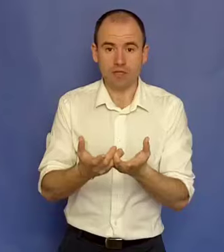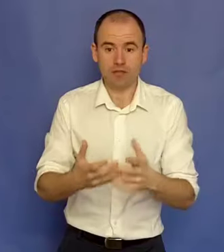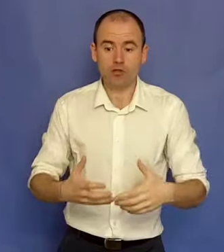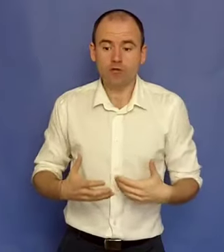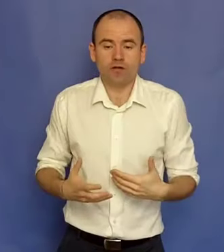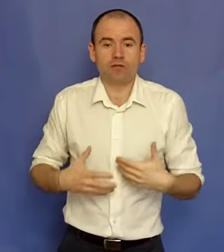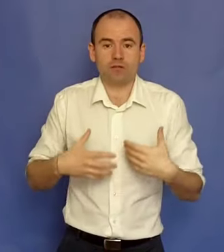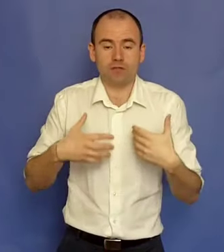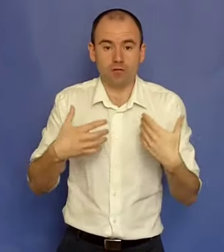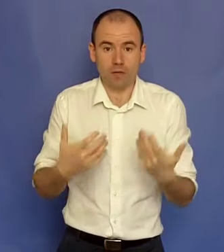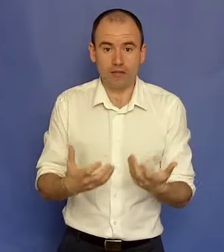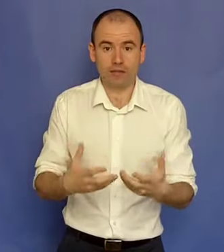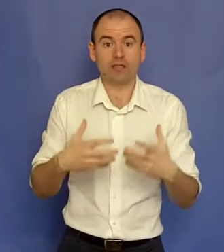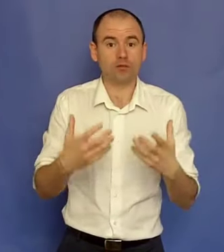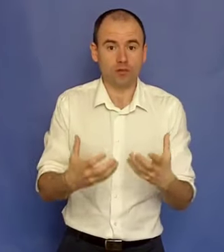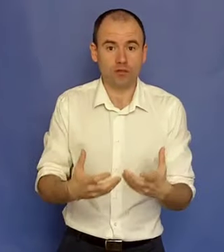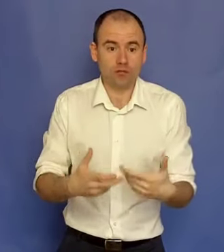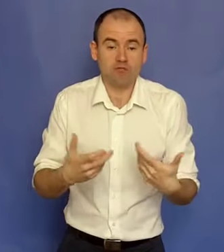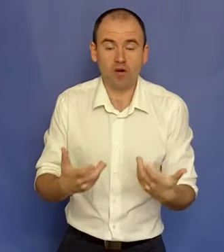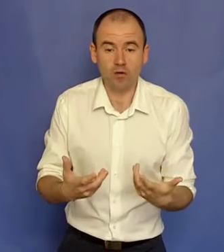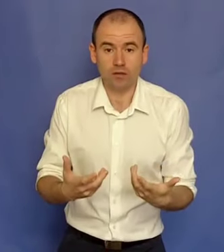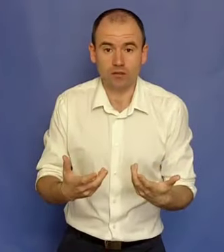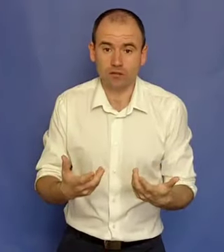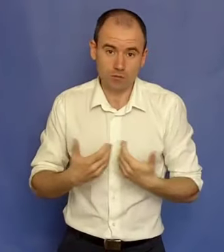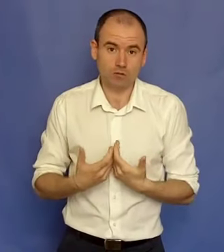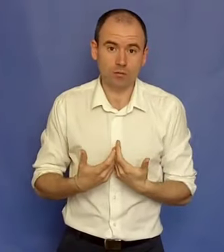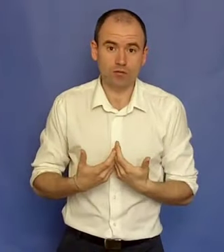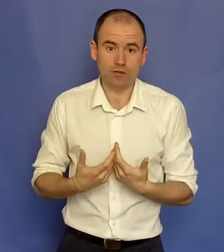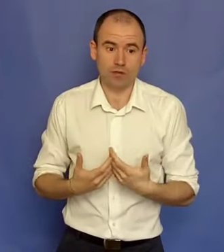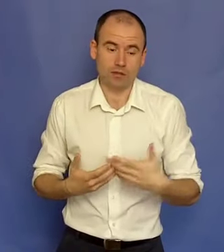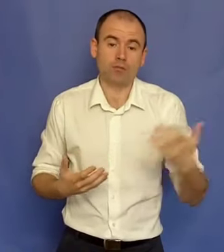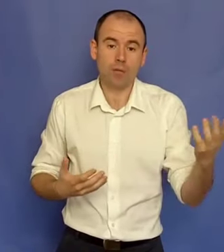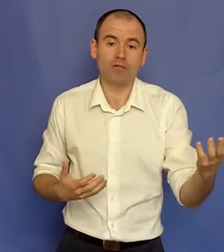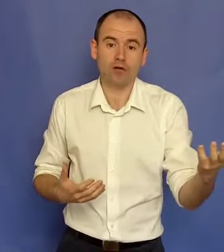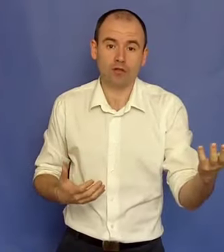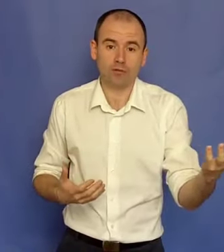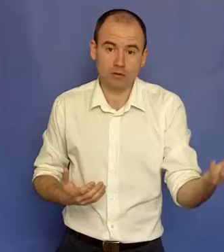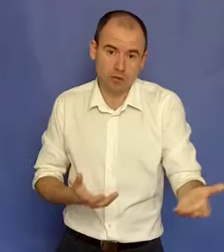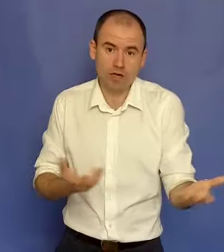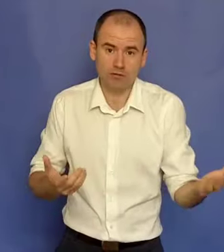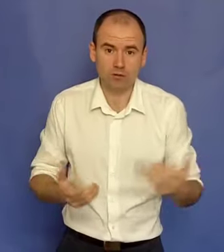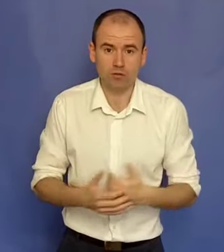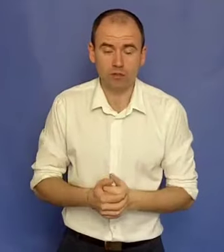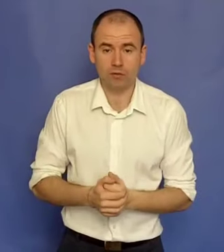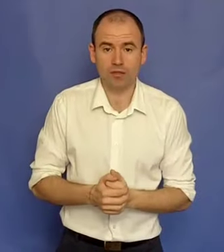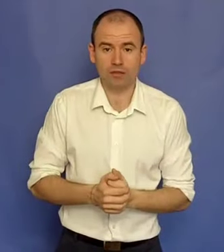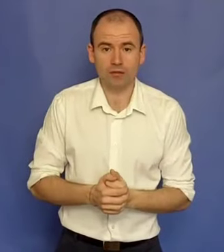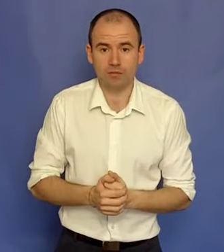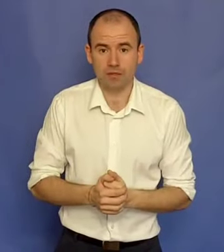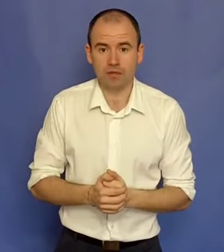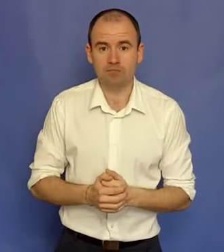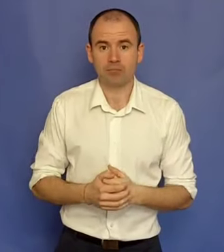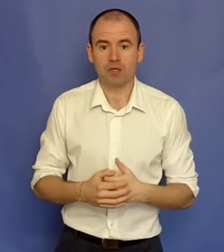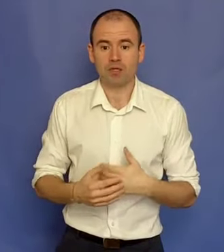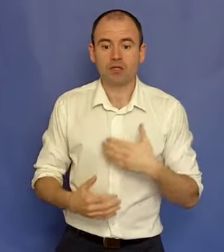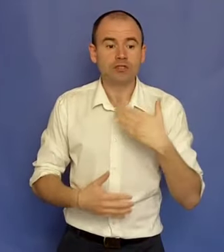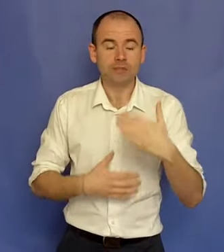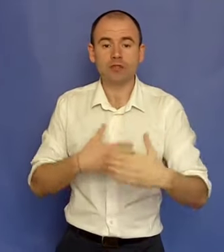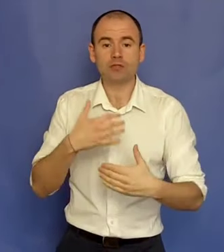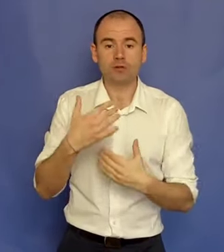-mail și îi ofer informații gratuite, valoroase, din punctul meu de vedere și probabil valoroase și pentru că altfel nu își ar băga adresa de e-mail. Și încep să crezi o